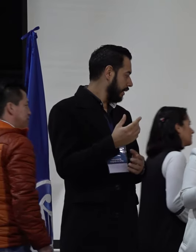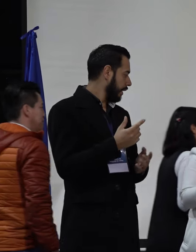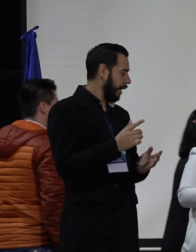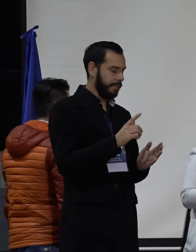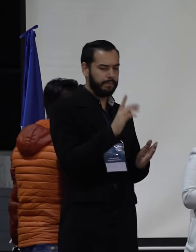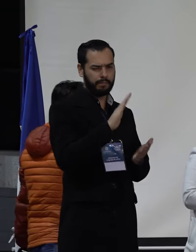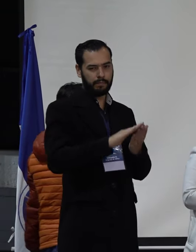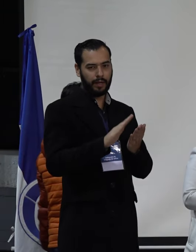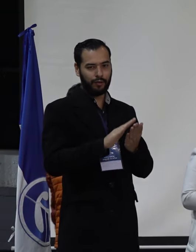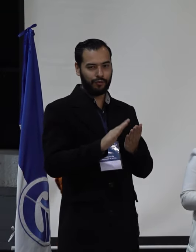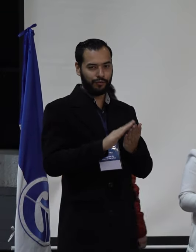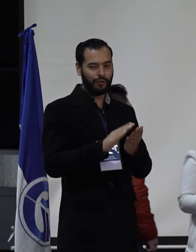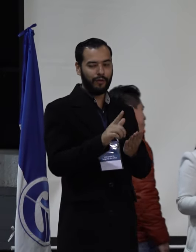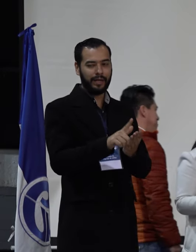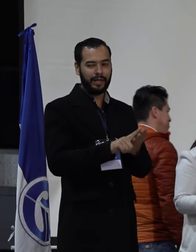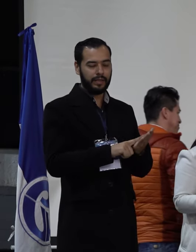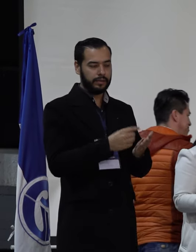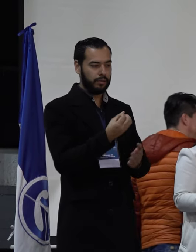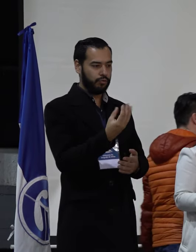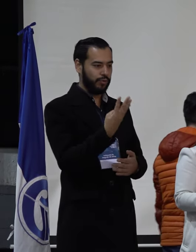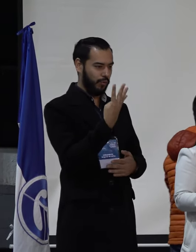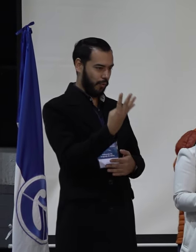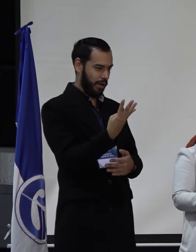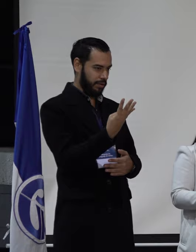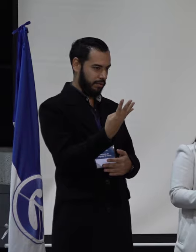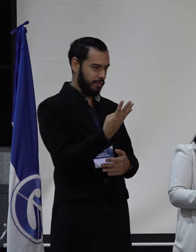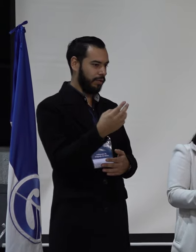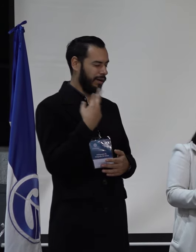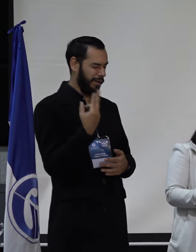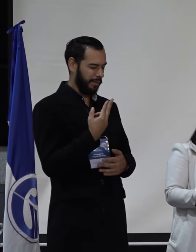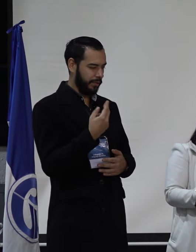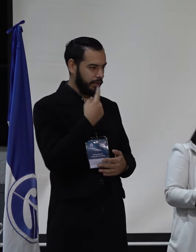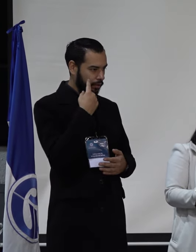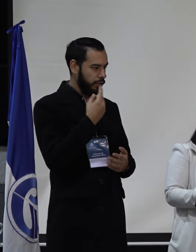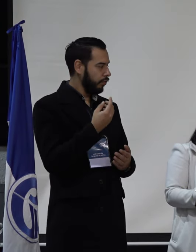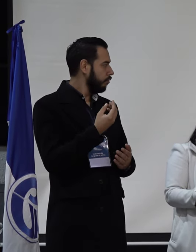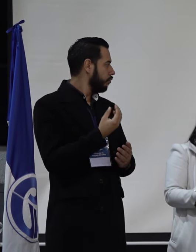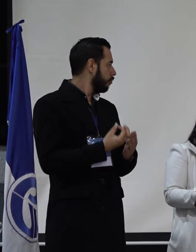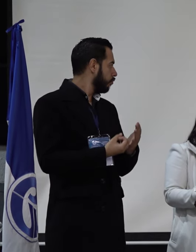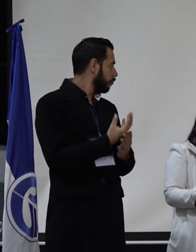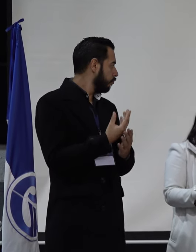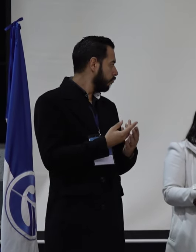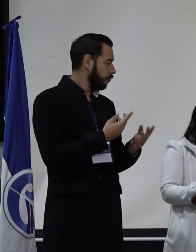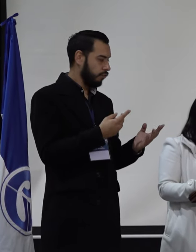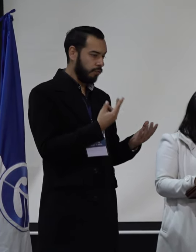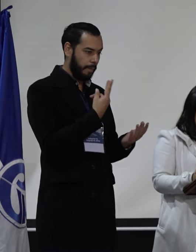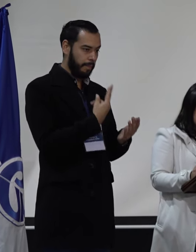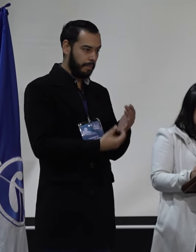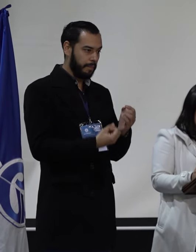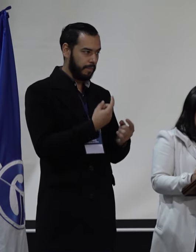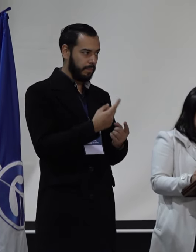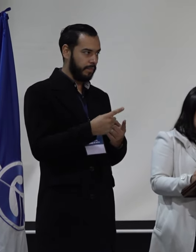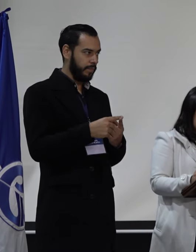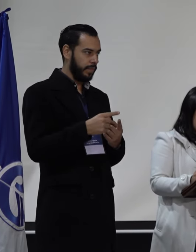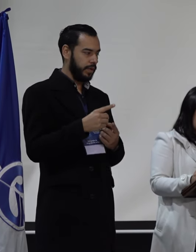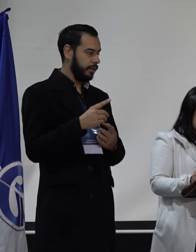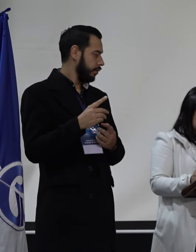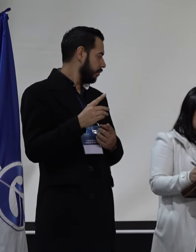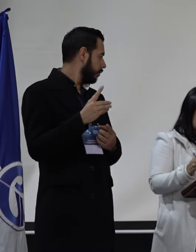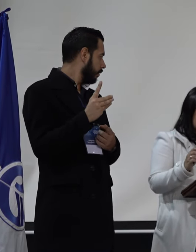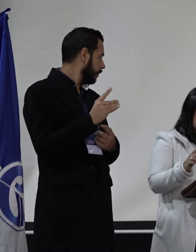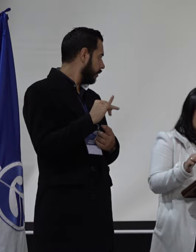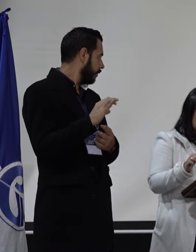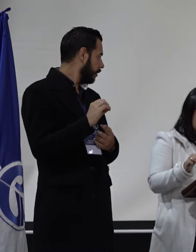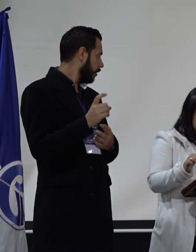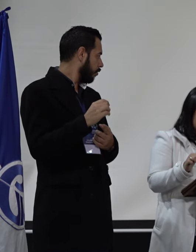número cuatro, ay, que pena, lista número cuatro, vuelvo a repetir, fórmula de candidato de representante de egresados ante el Consejo Superior, integrada por